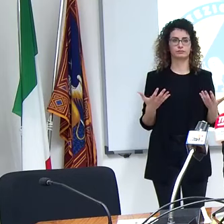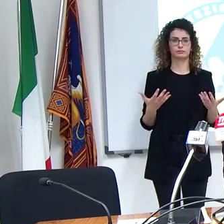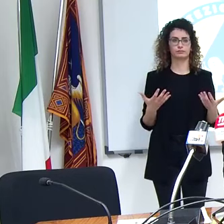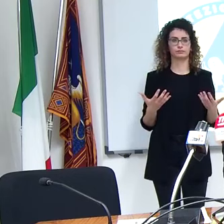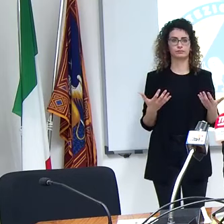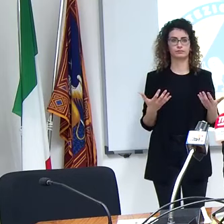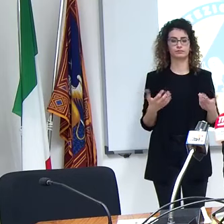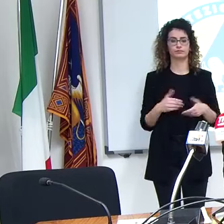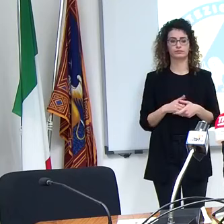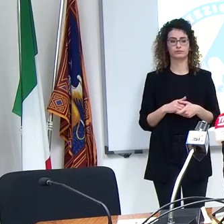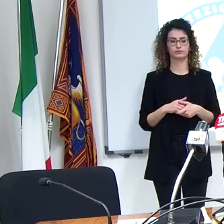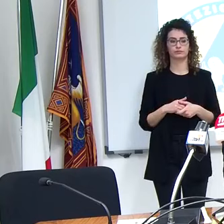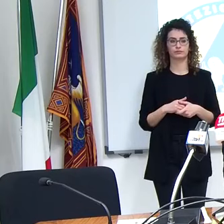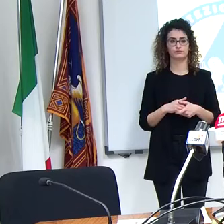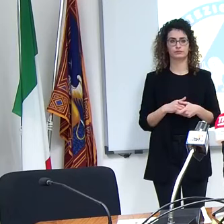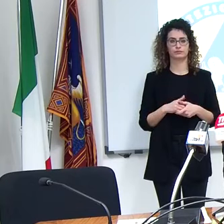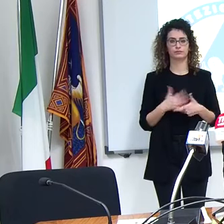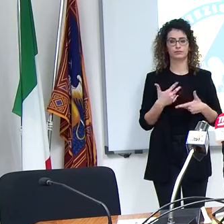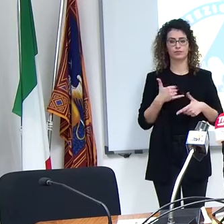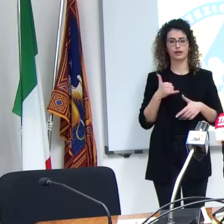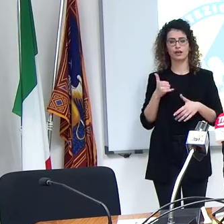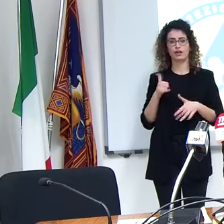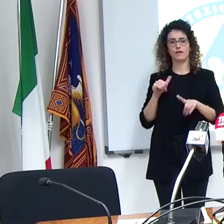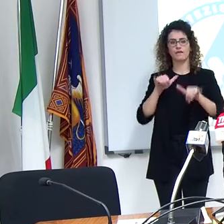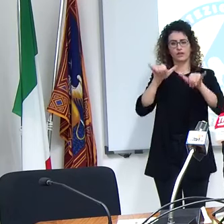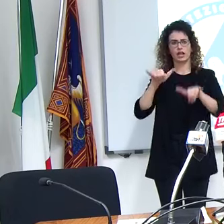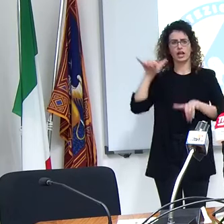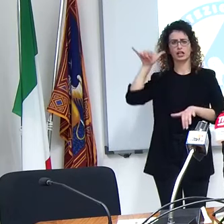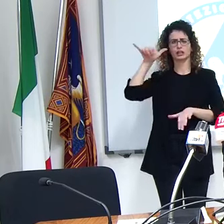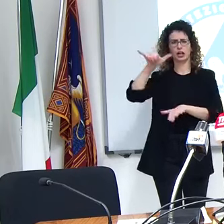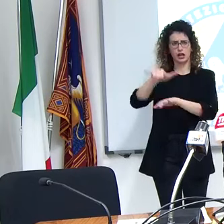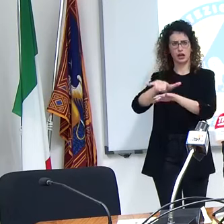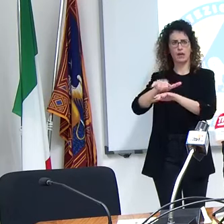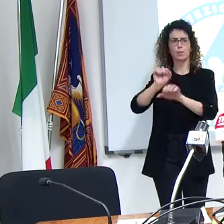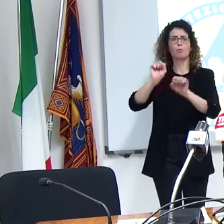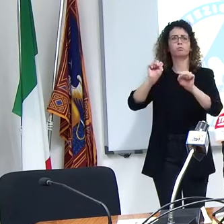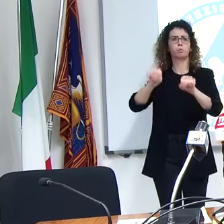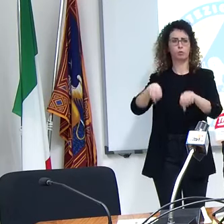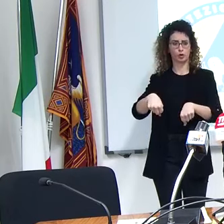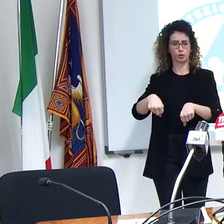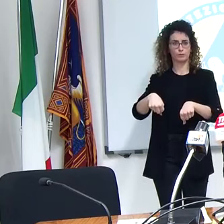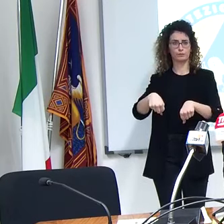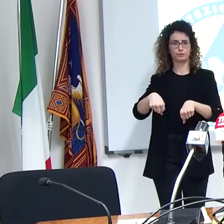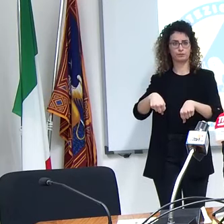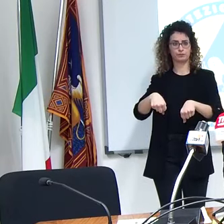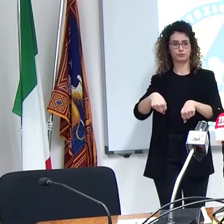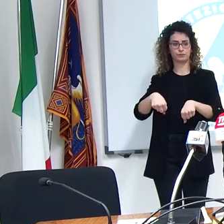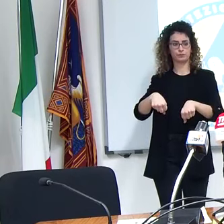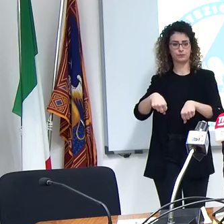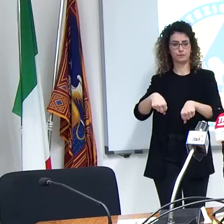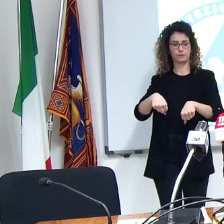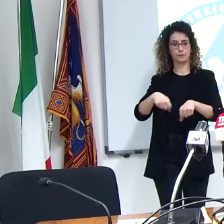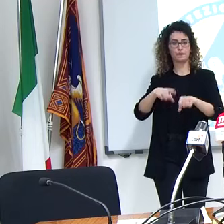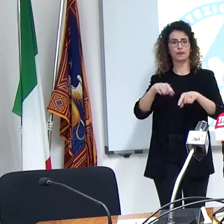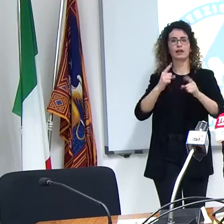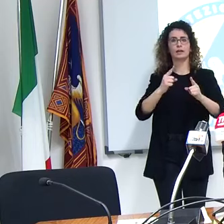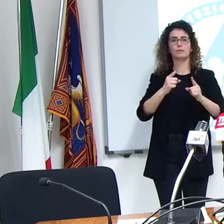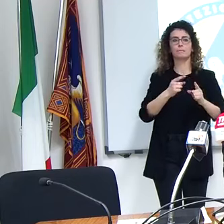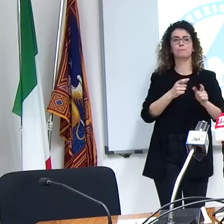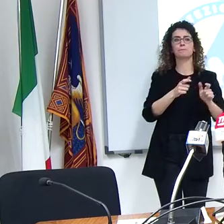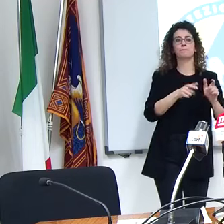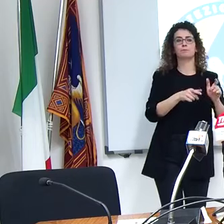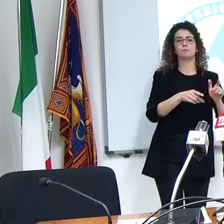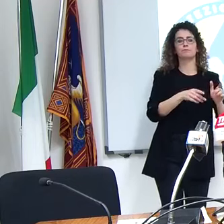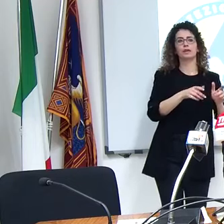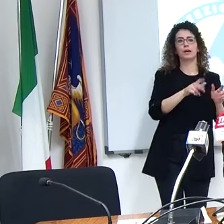l'atterraggio a Venezia è consentito e poi la partenza dai paesi stranieri è regolata